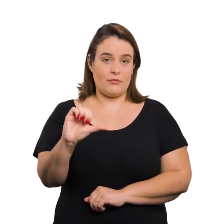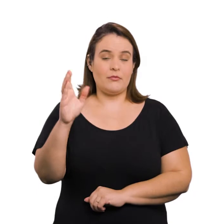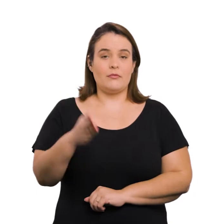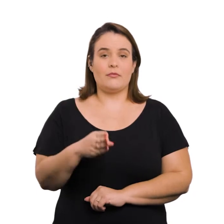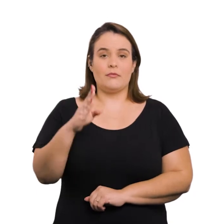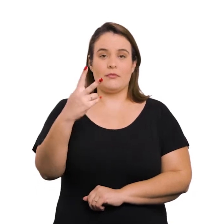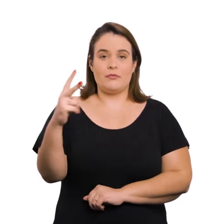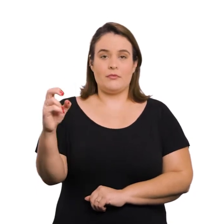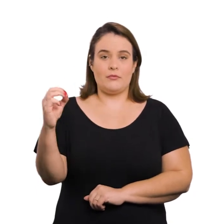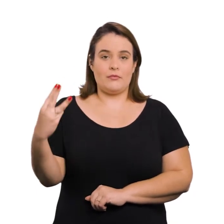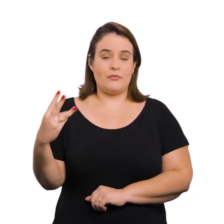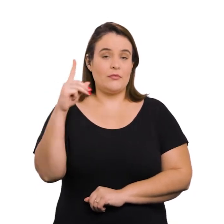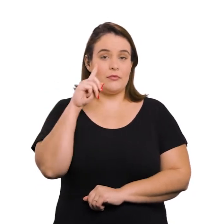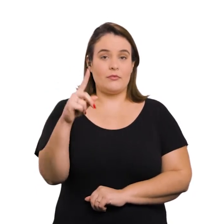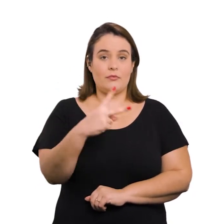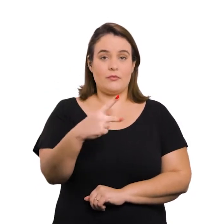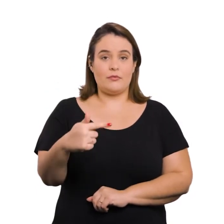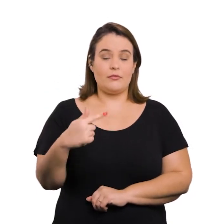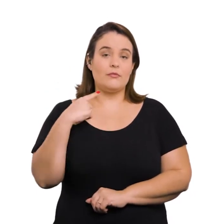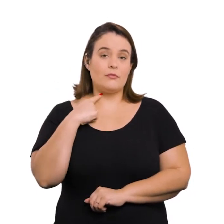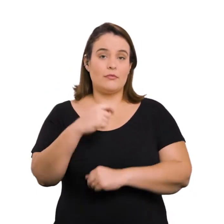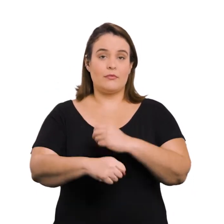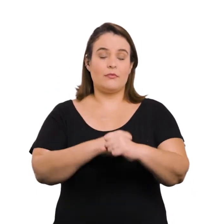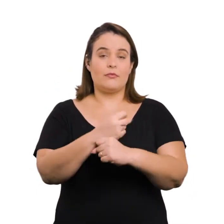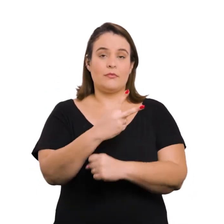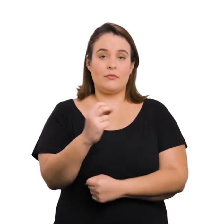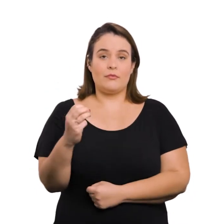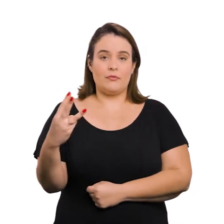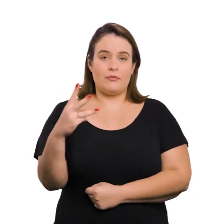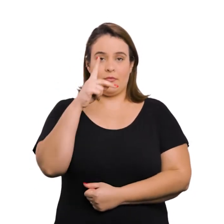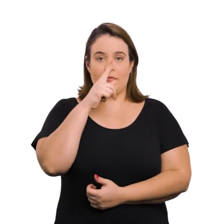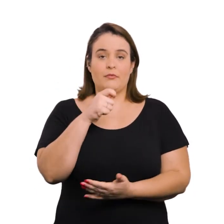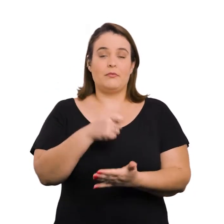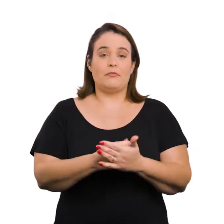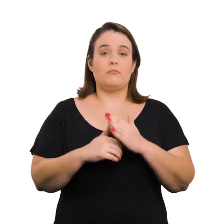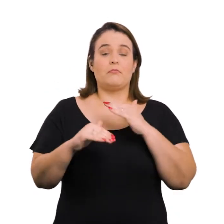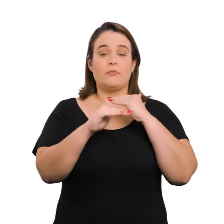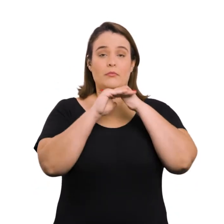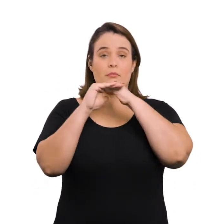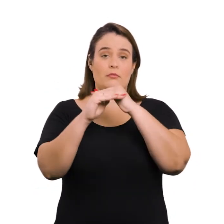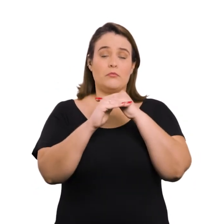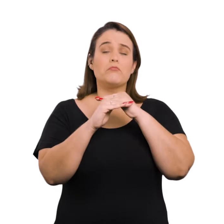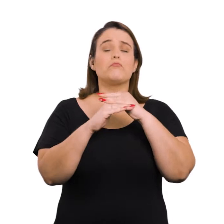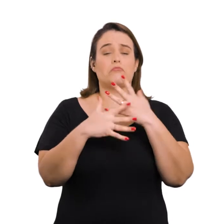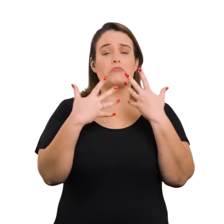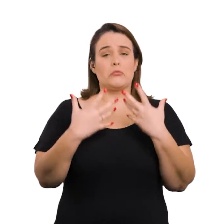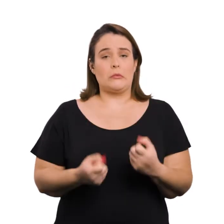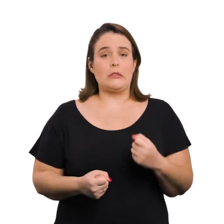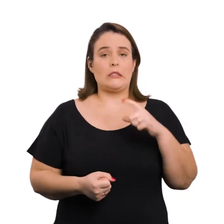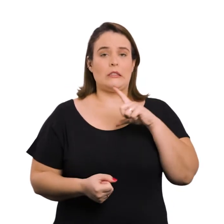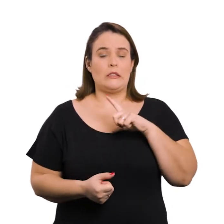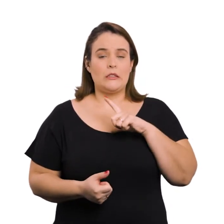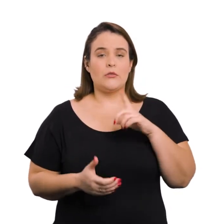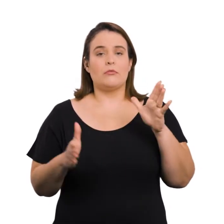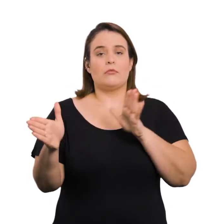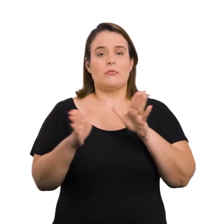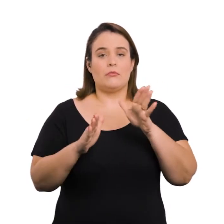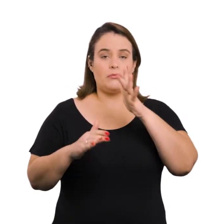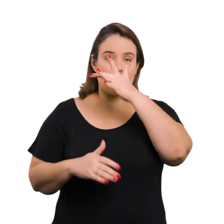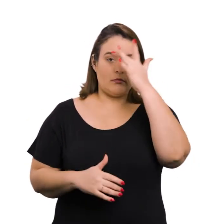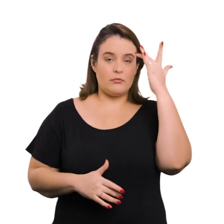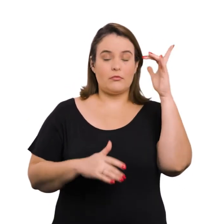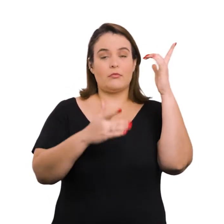-2003, de 27 de maio de 2003. Define padrões e parâmetros que visem garantir a